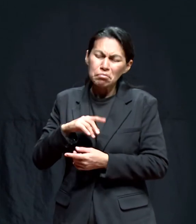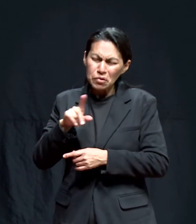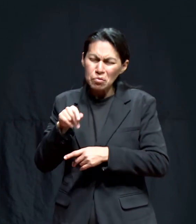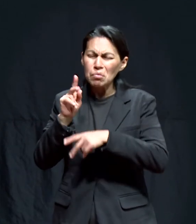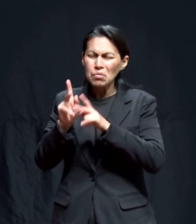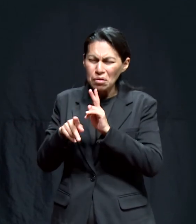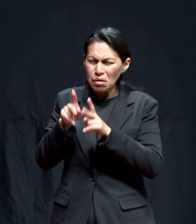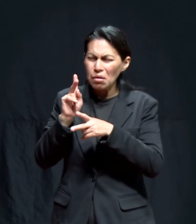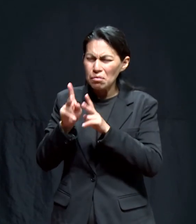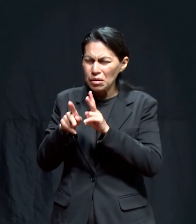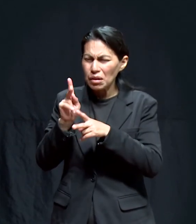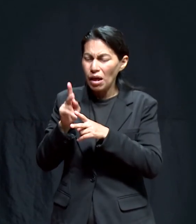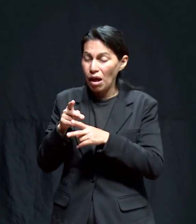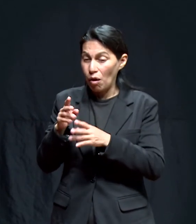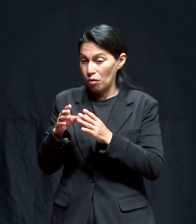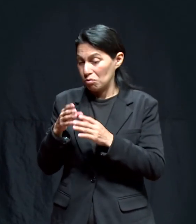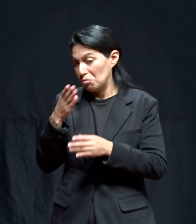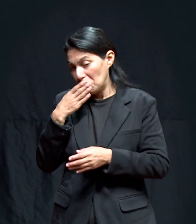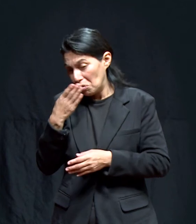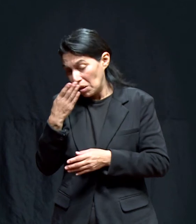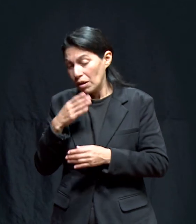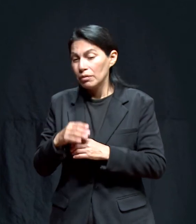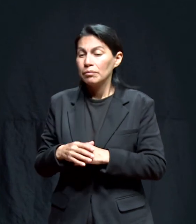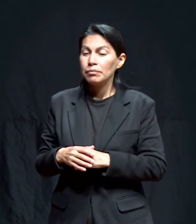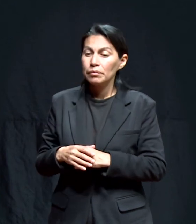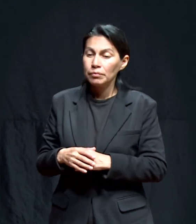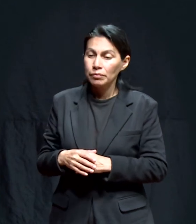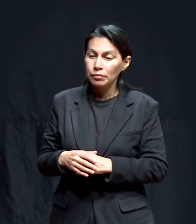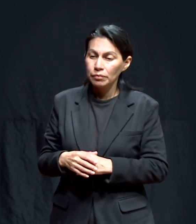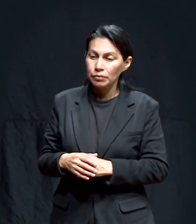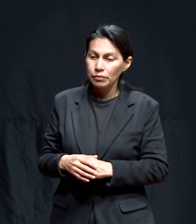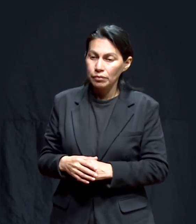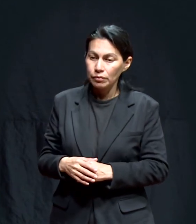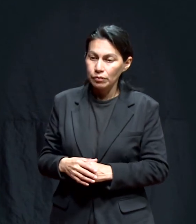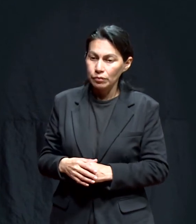Y empezamos a platicar de muchas cosas de la Biblia.